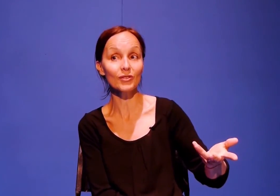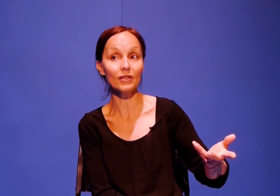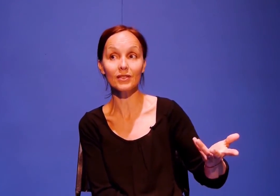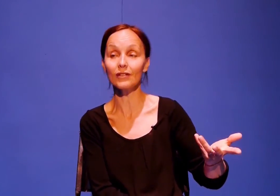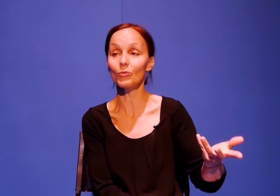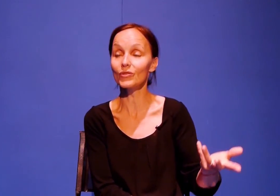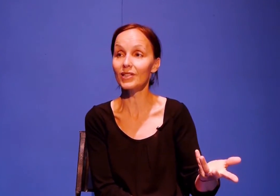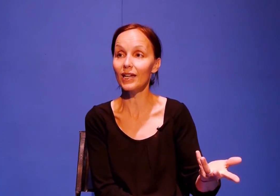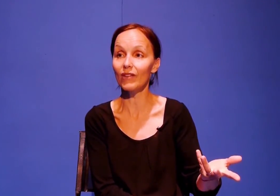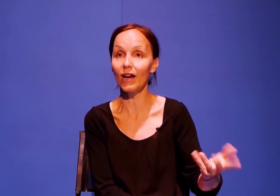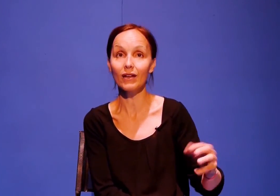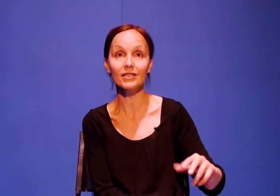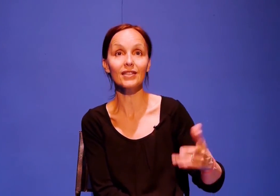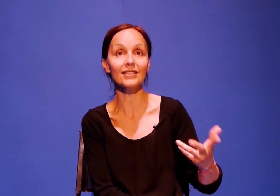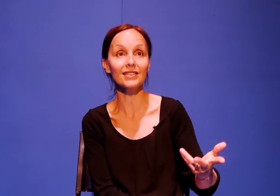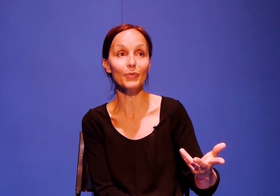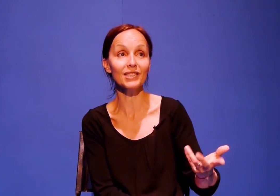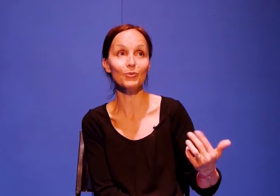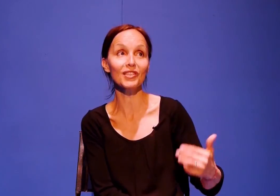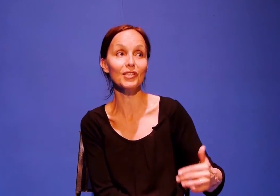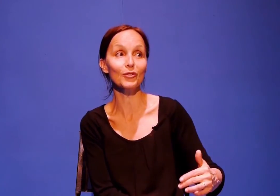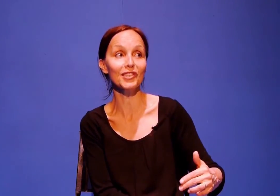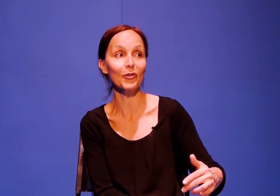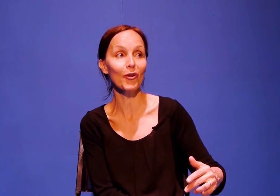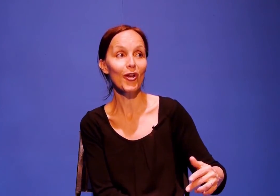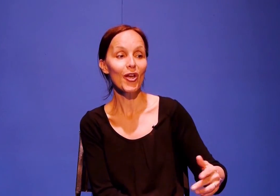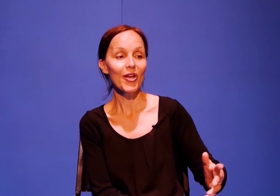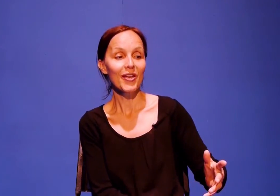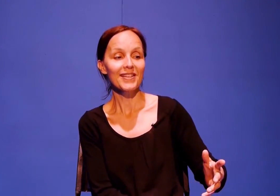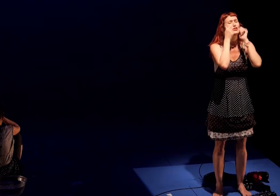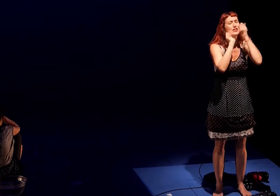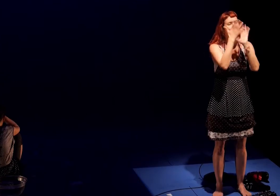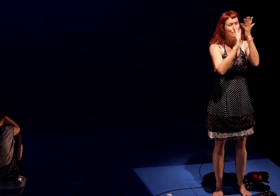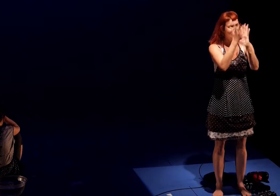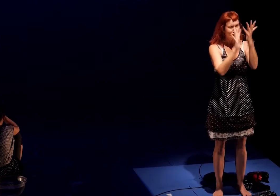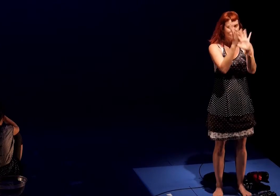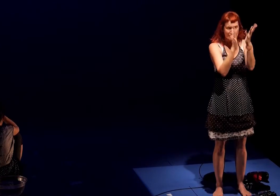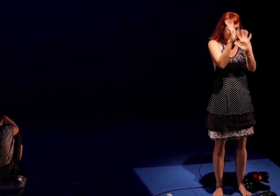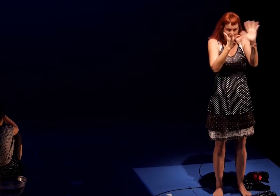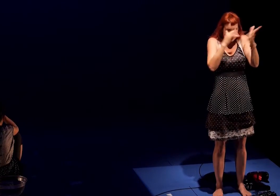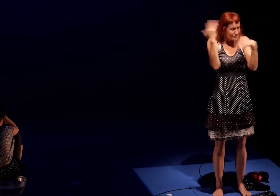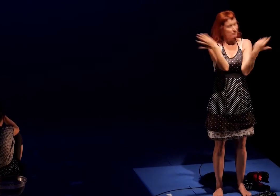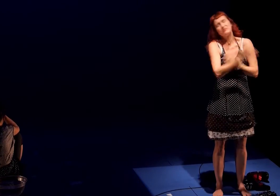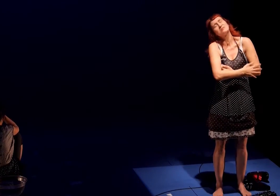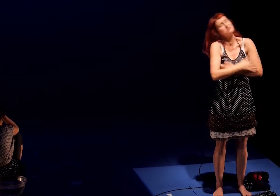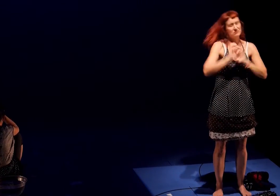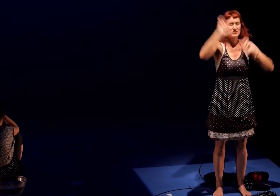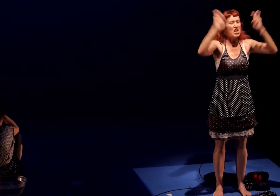se dire, tiens, comment on en est arrivé là ? Tiens, qu'est-ce qui se passe ? Et puis c'est dire aussi que c'est pas noir, ça glisse, ça vrille,